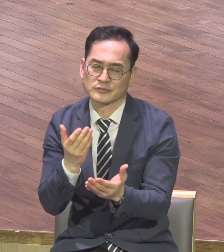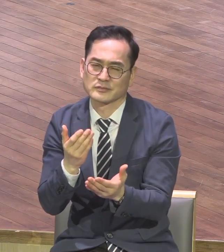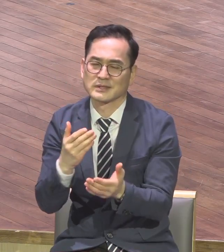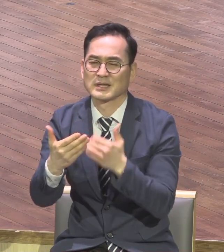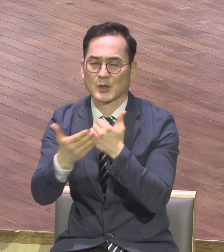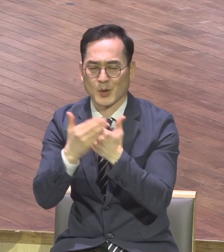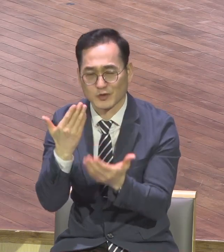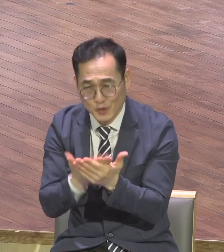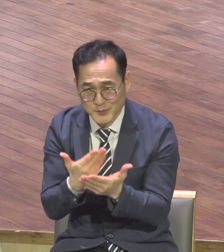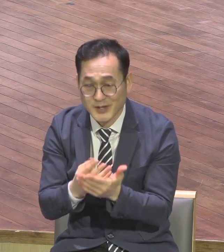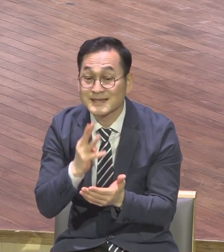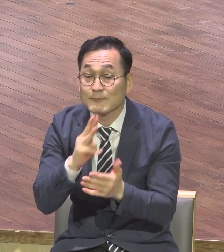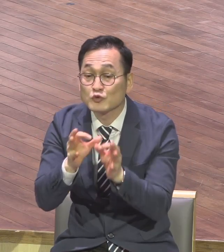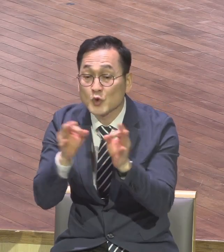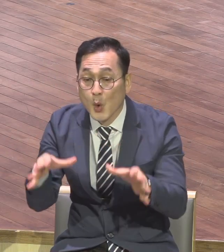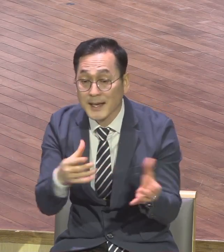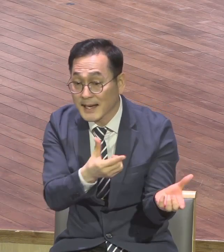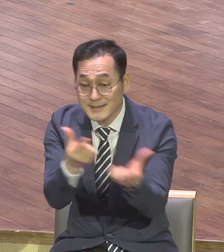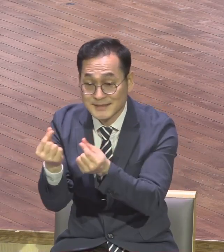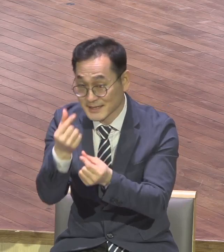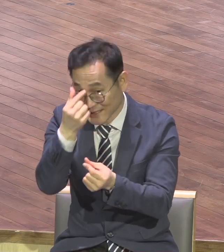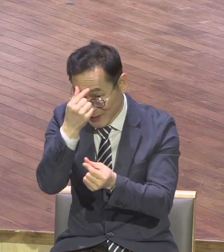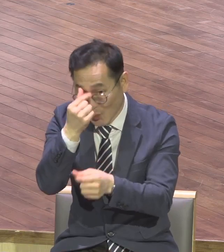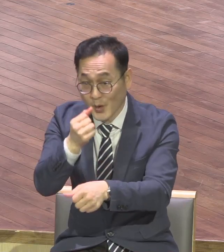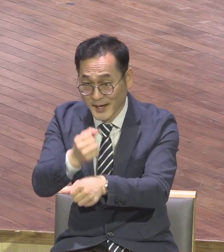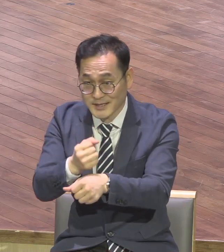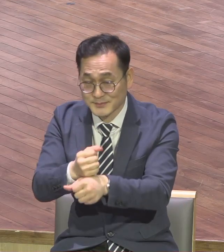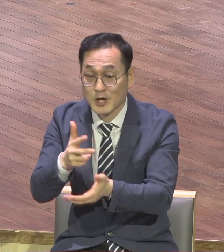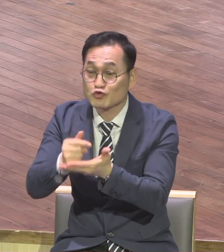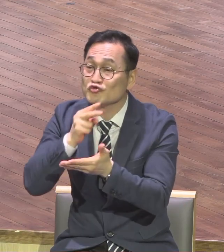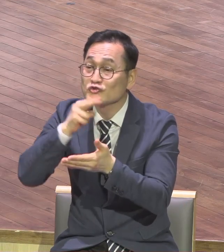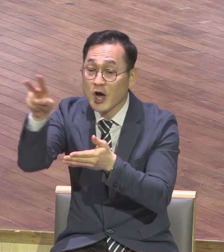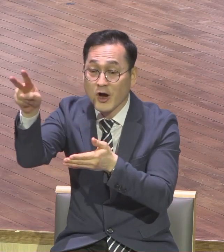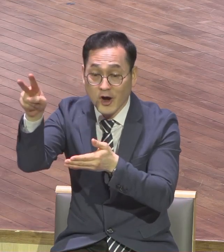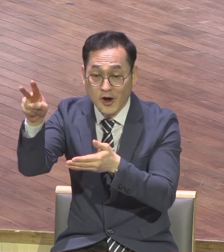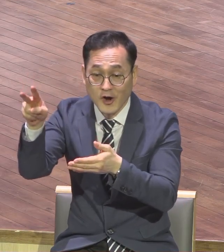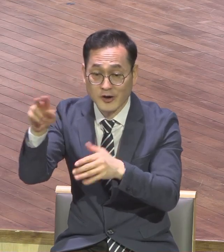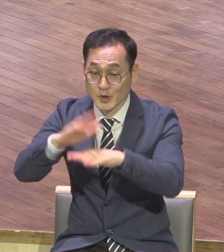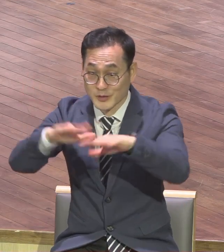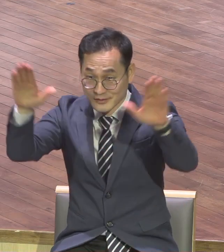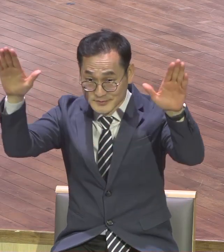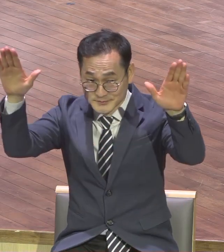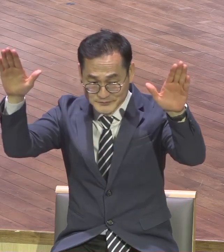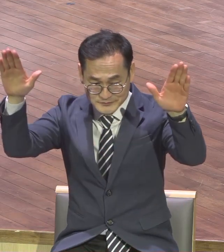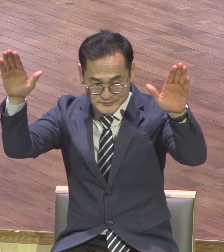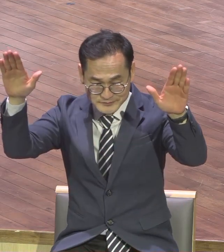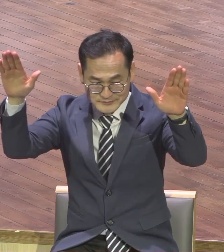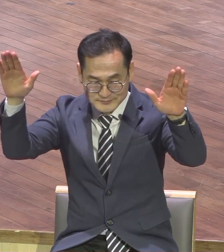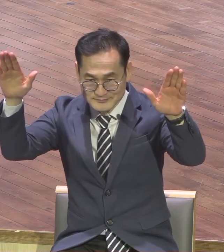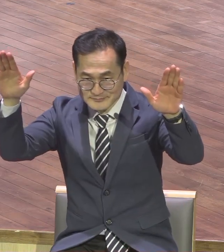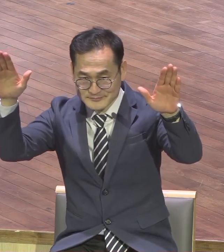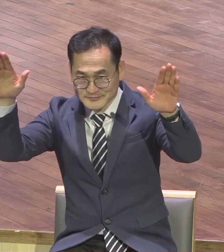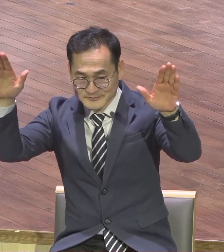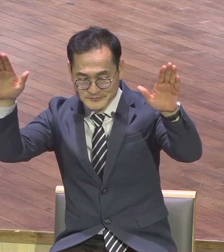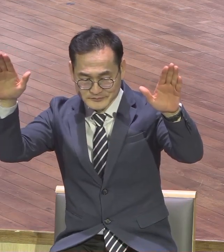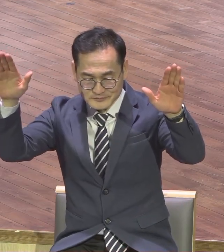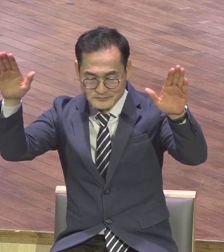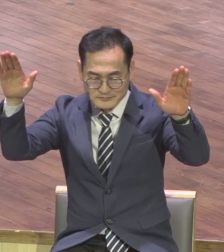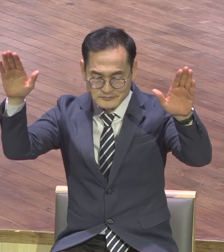한 3분 동안 2, 3분 동안 주의 한 번 손 한번 들어보세요 이제 마지막 가는 시간에 하나님 손 드는 것도 하나님 항보하는